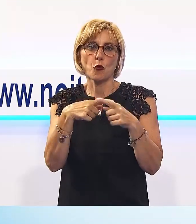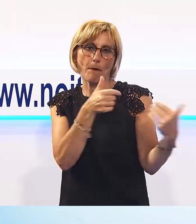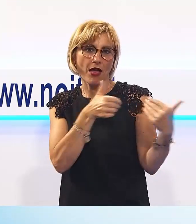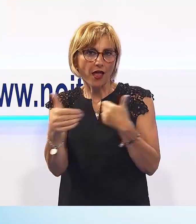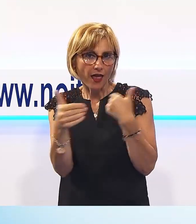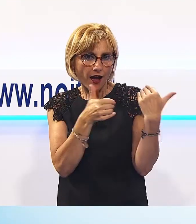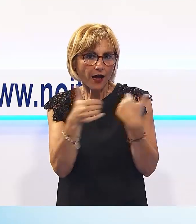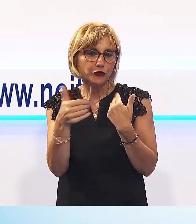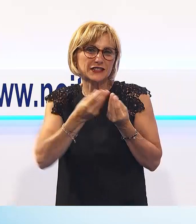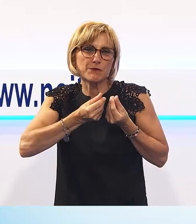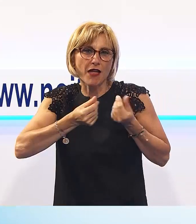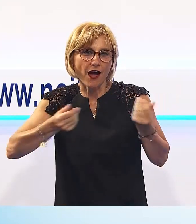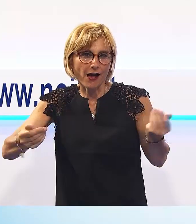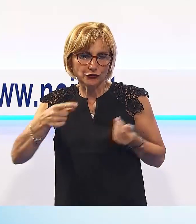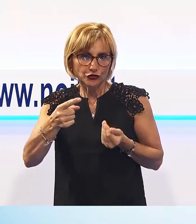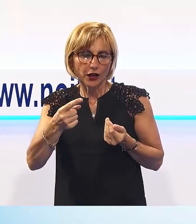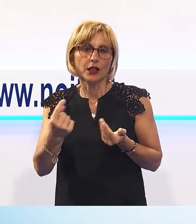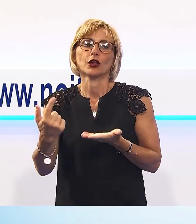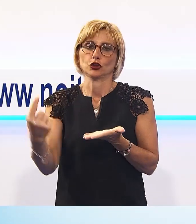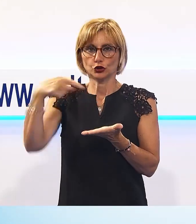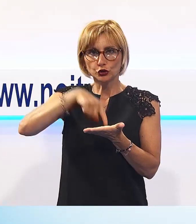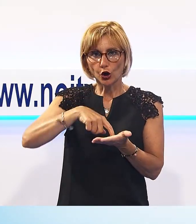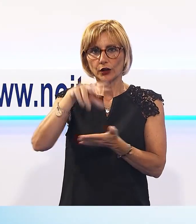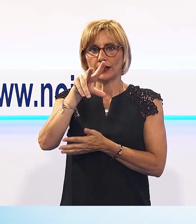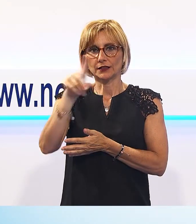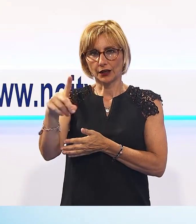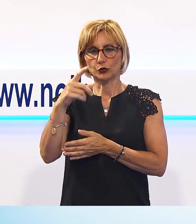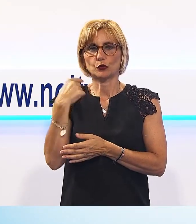Beach Party che tornerà il 31 di agosto.